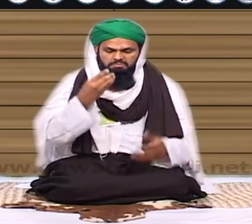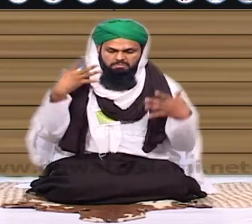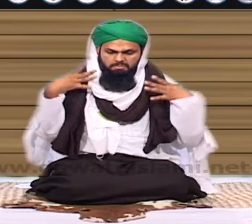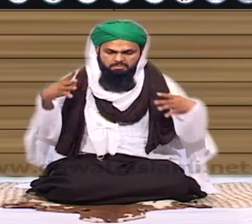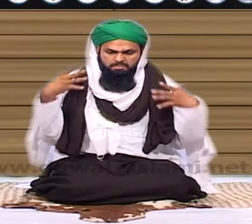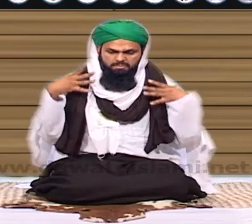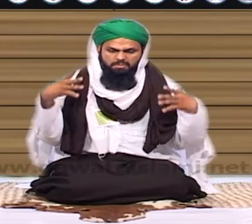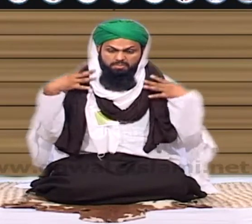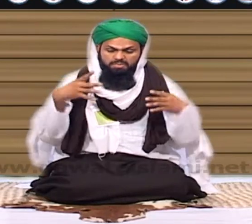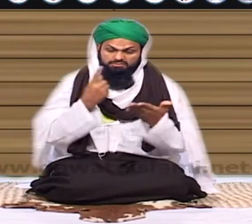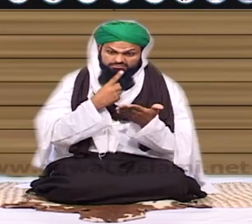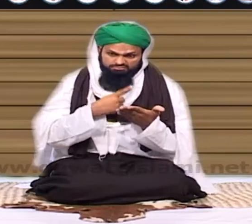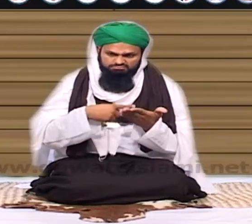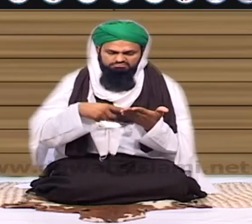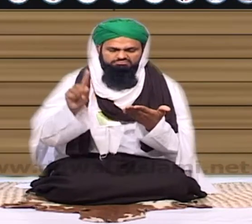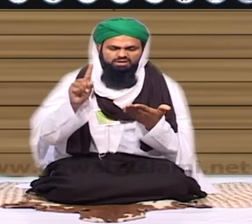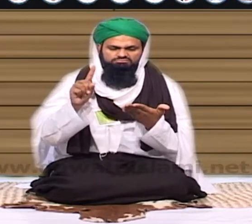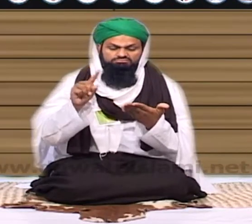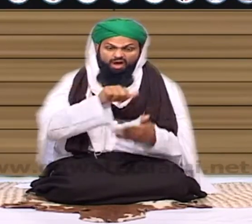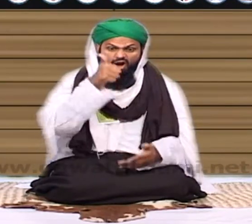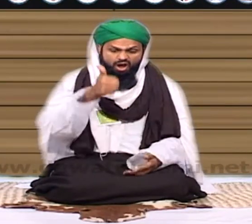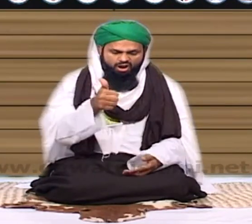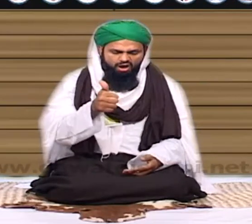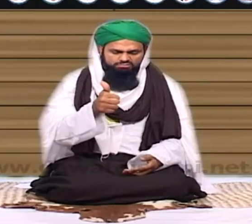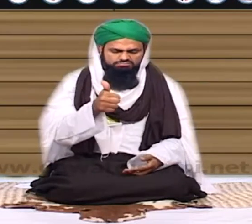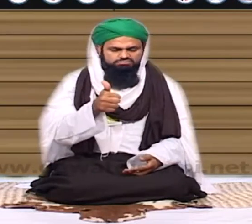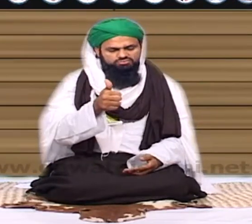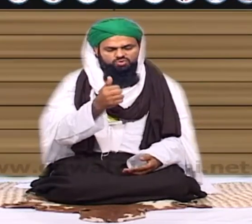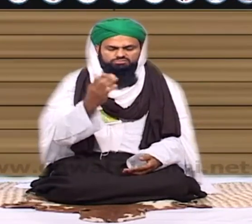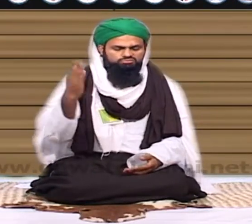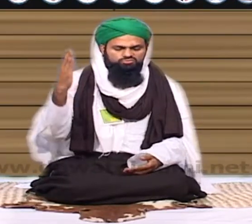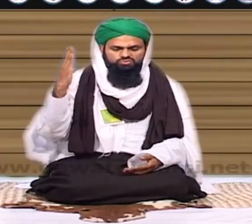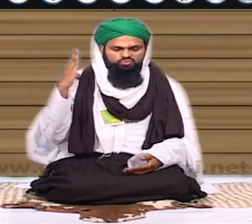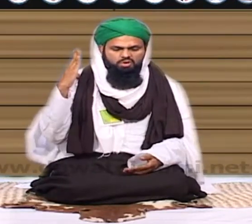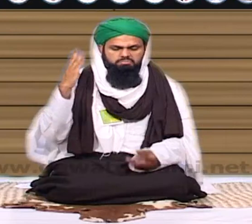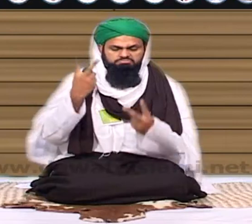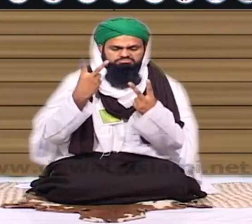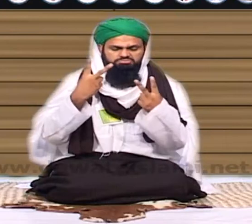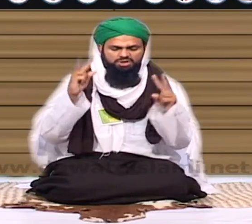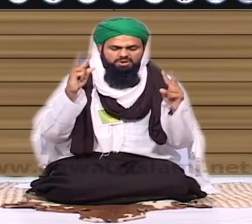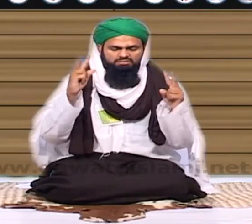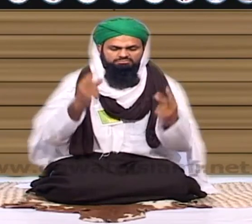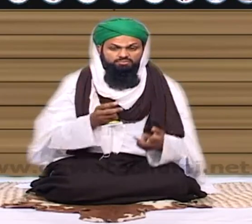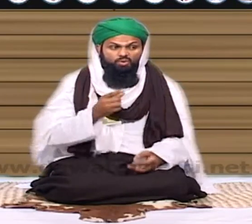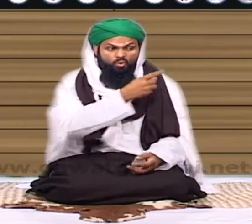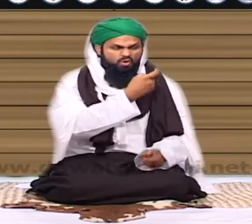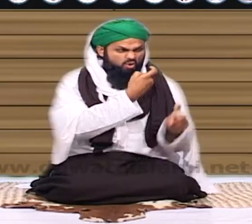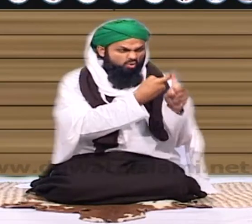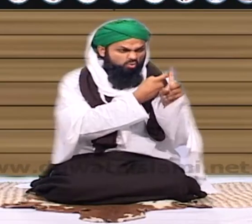سارے اکولوں کو بلقرار رکھتے ہوئے حلال طریقے سے روزی کمان رہا ہے تو یہ اس کرور